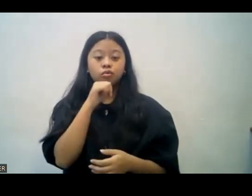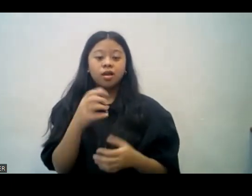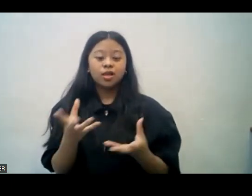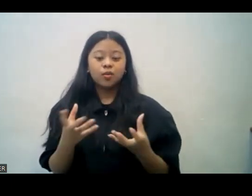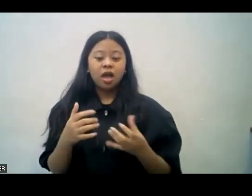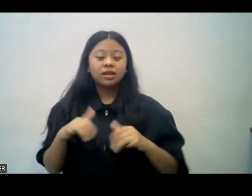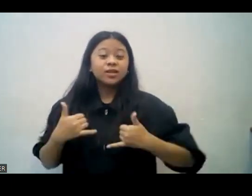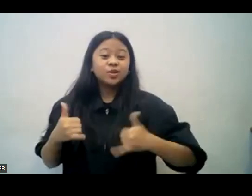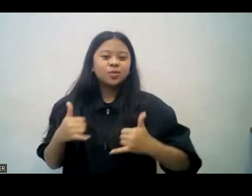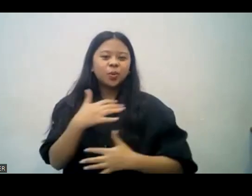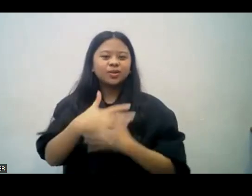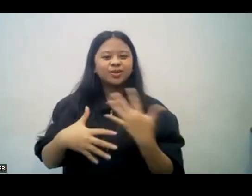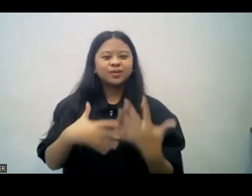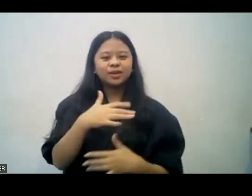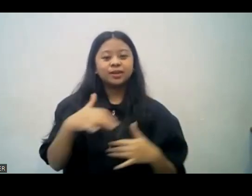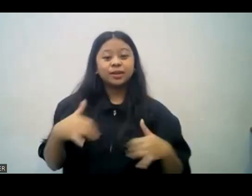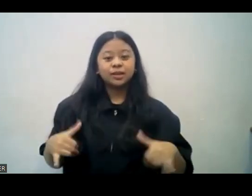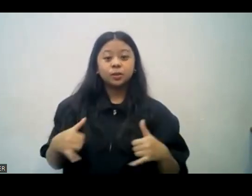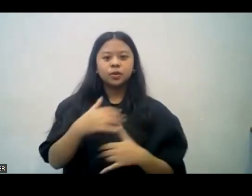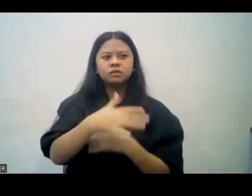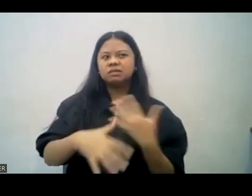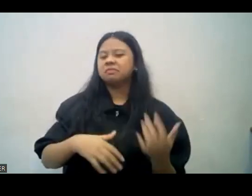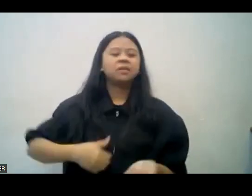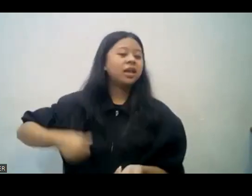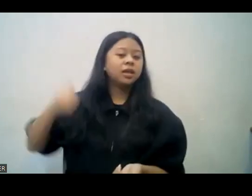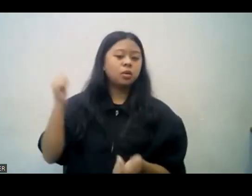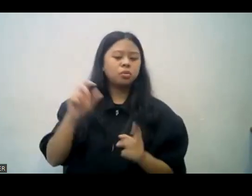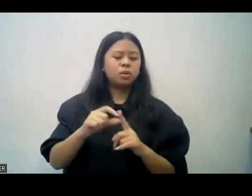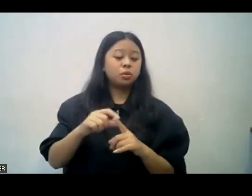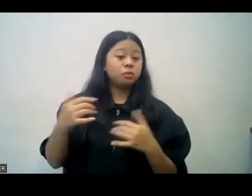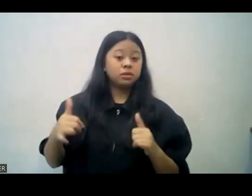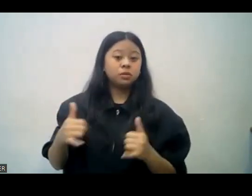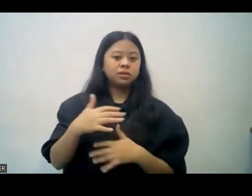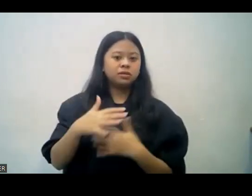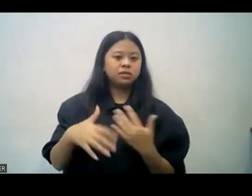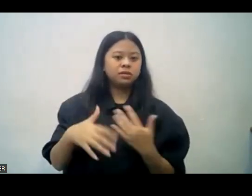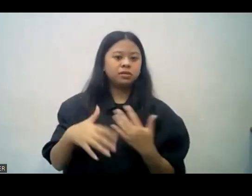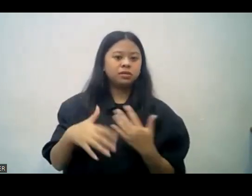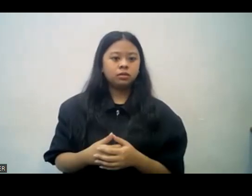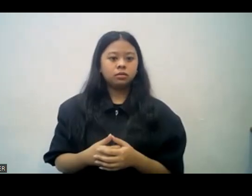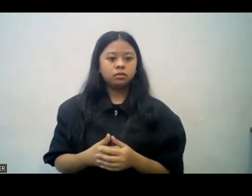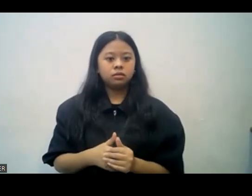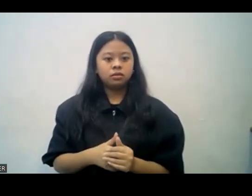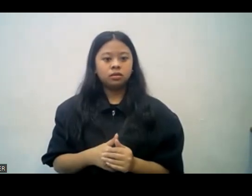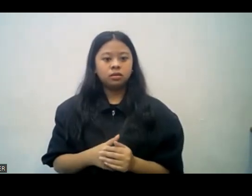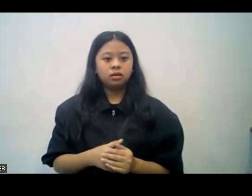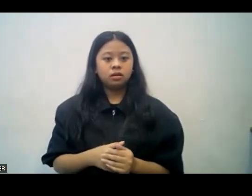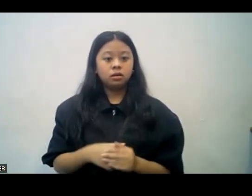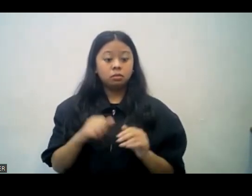Kaya sa katunayan, ayoko po nung salita na sports fellowship. Is it fellowship? Playing basketball together?